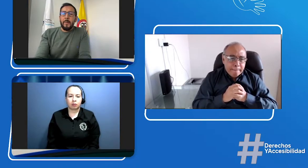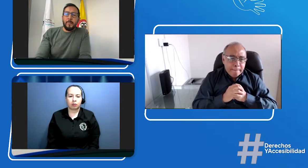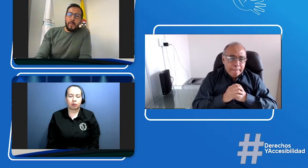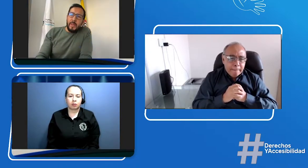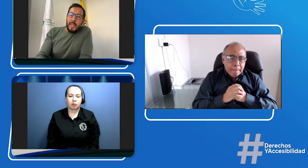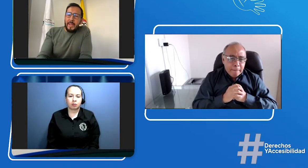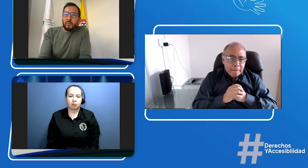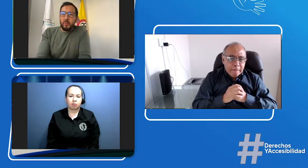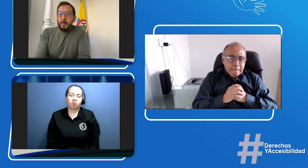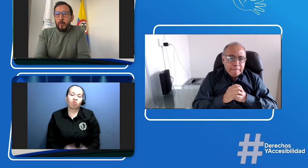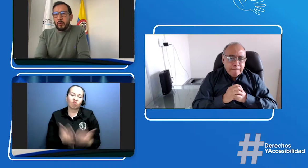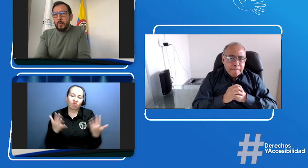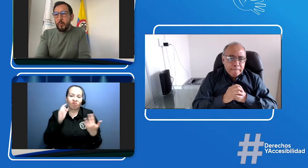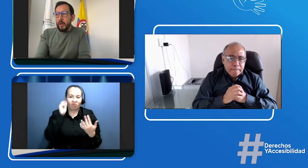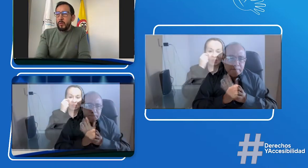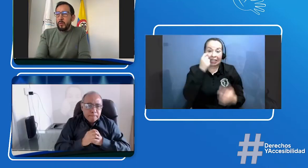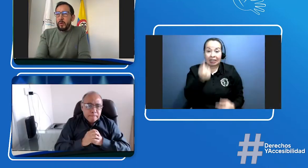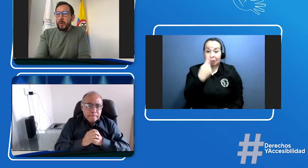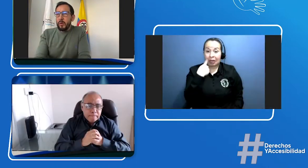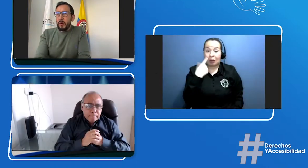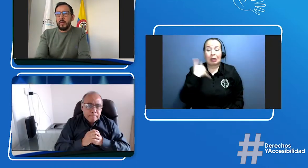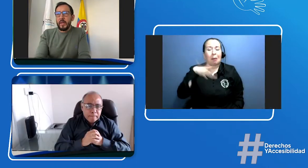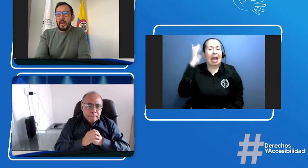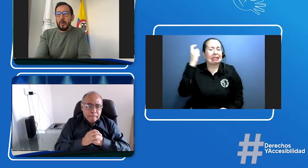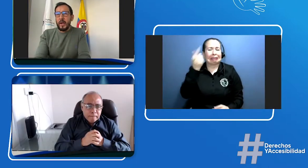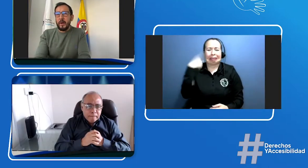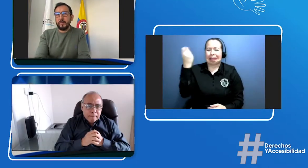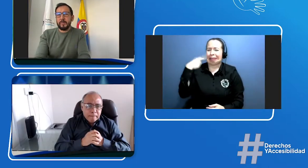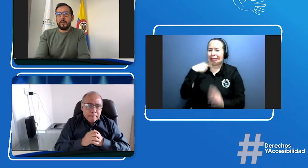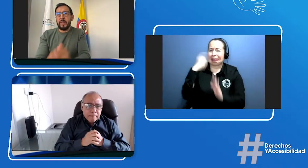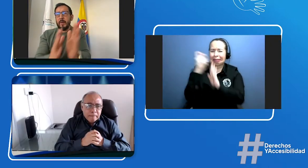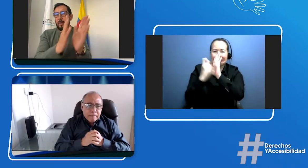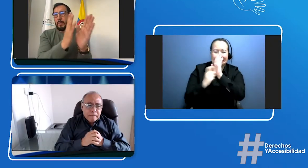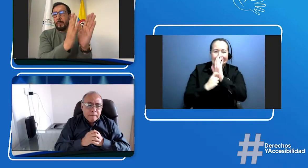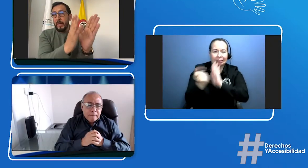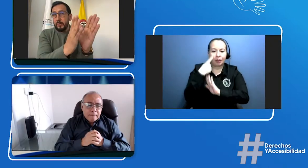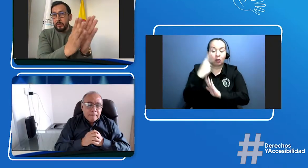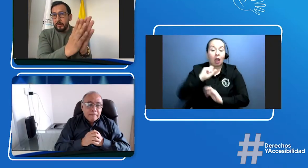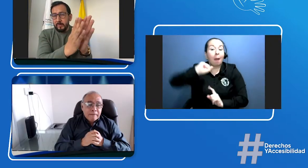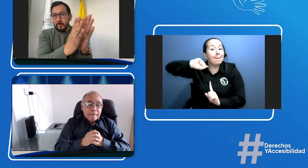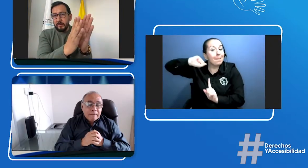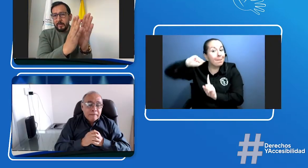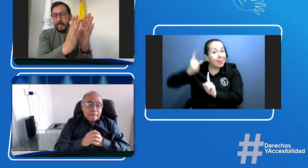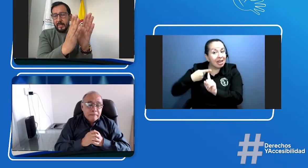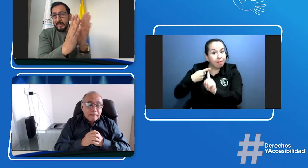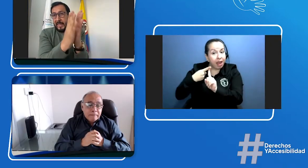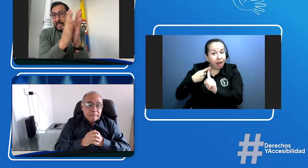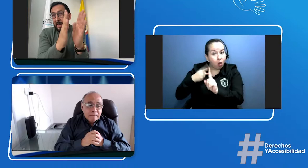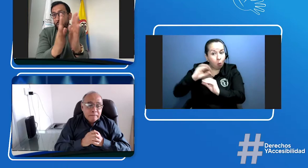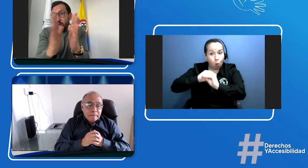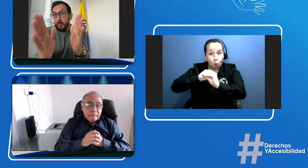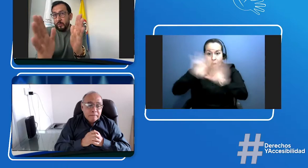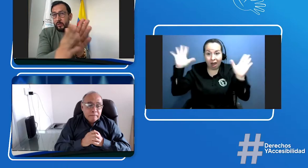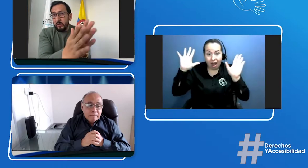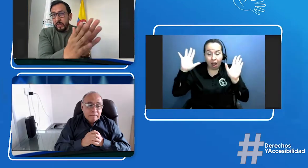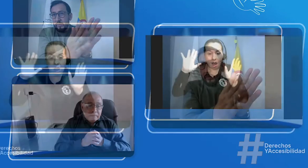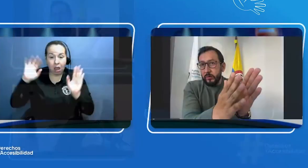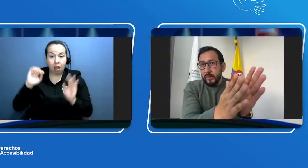Henry, eso es una pregunta muy recurrente y queremos dejarlo claro. El primer paso, antes de ir a alguno de esos dos, es que usted esté